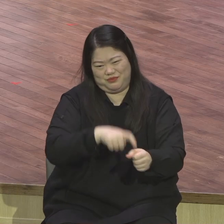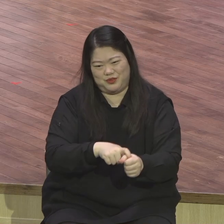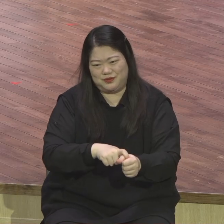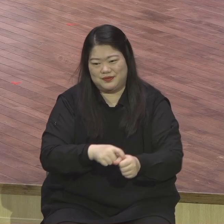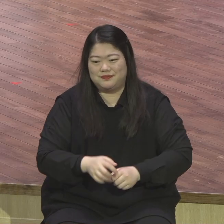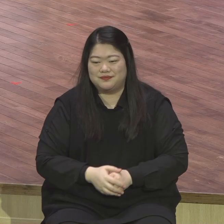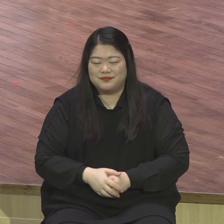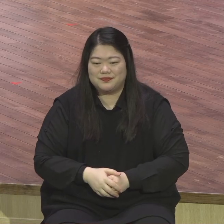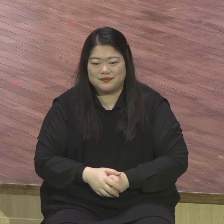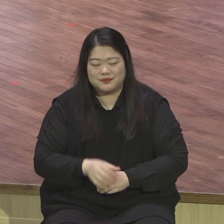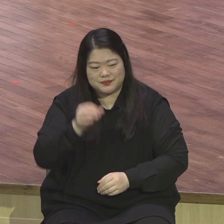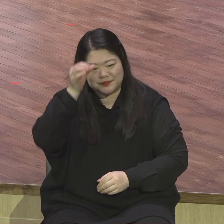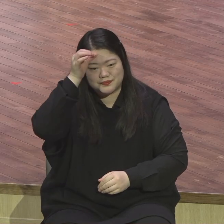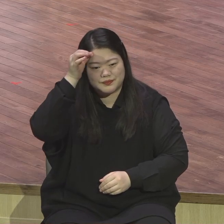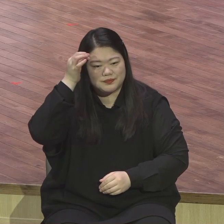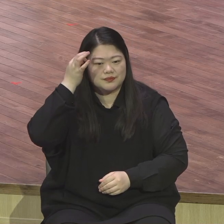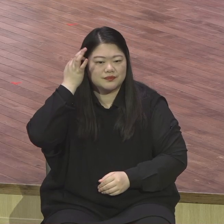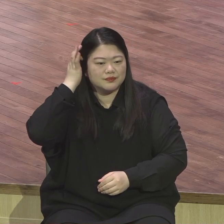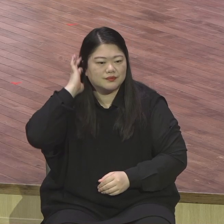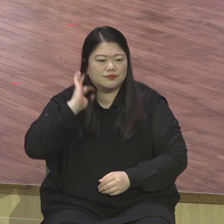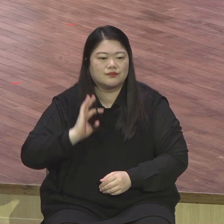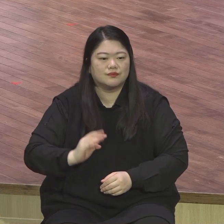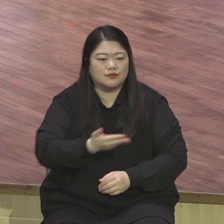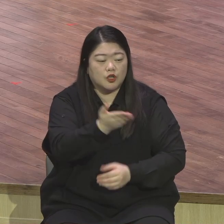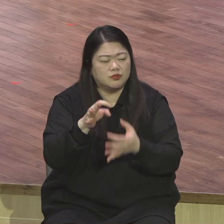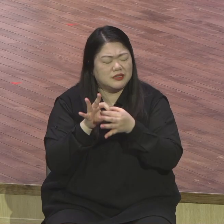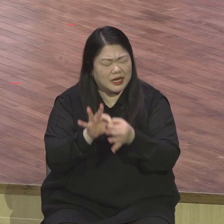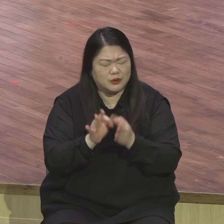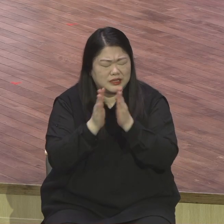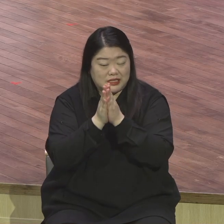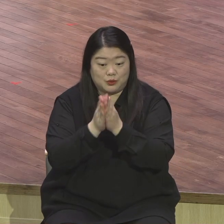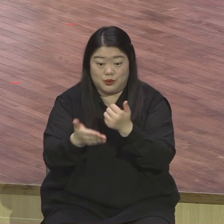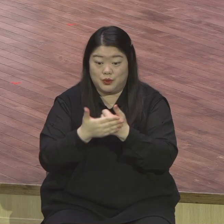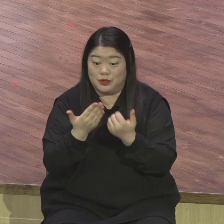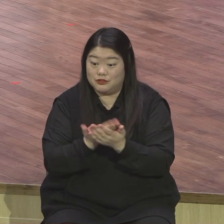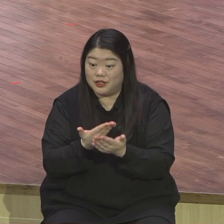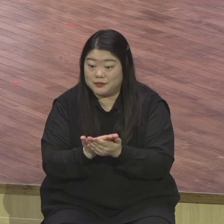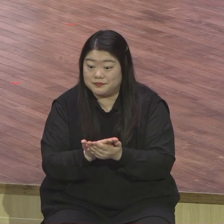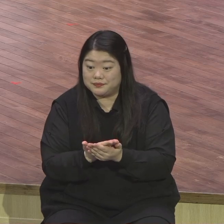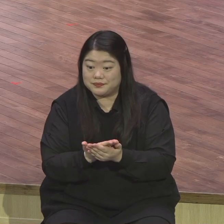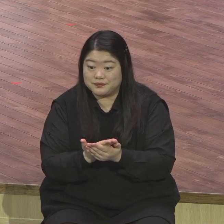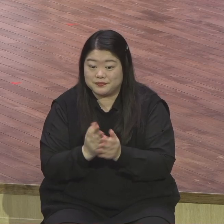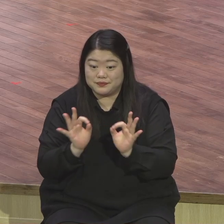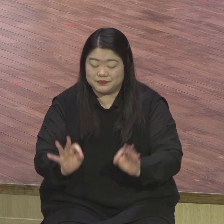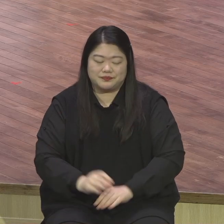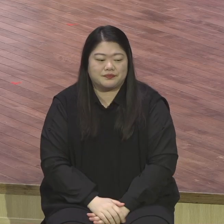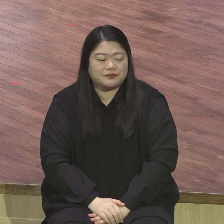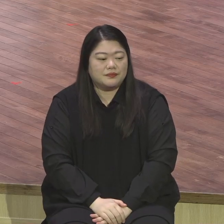관계자분들이 기도하면서 인도 받으시기 바랍니다 저는 참으로 감사한 것이 뭐냐